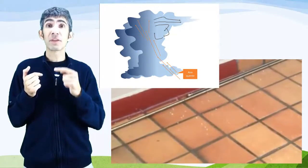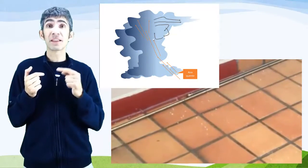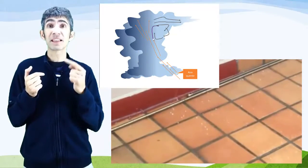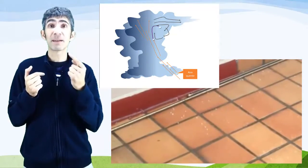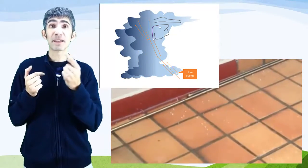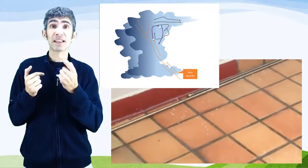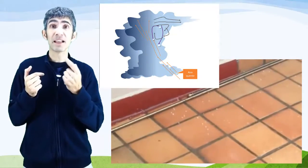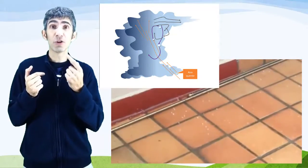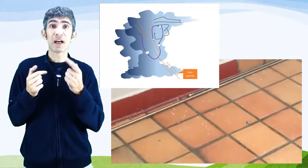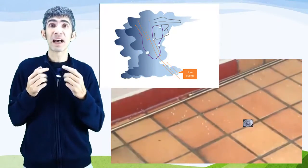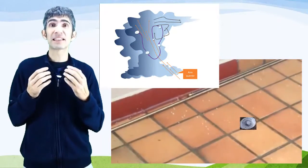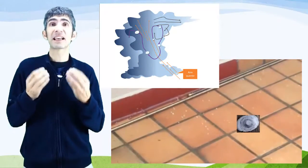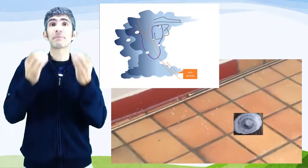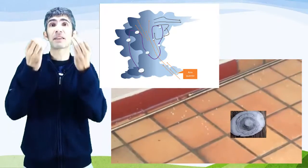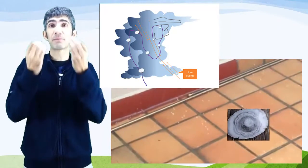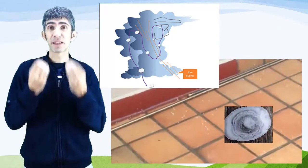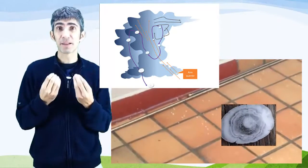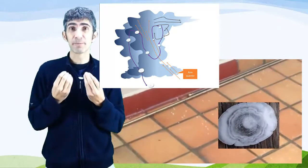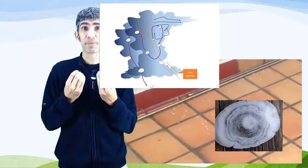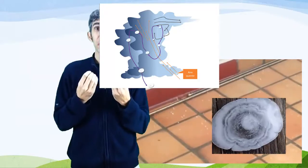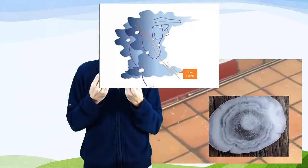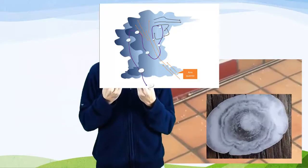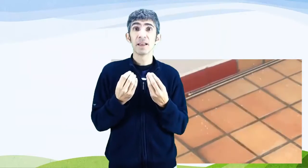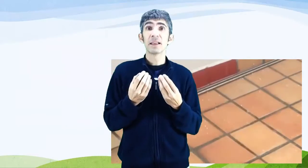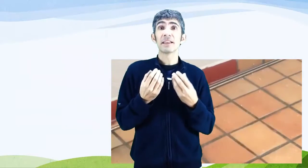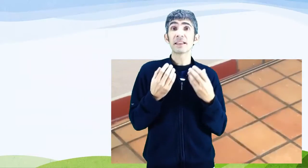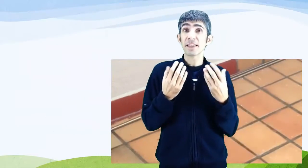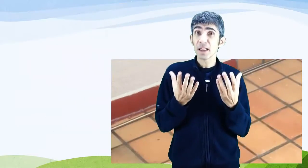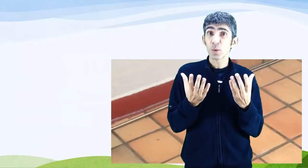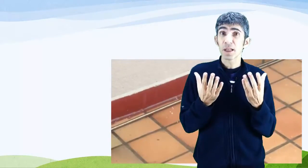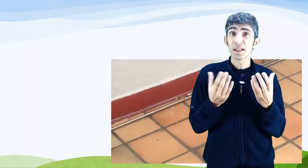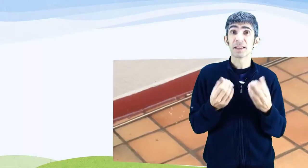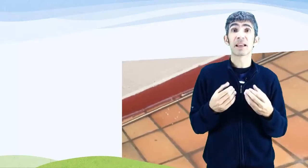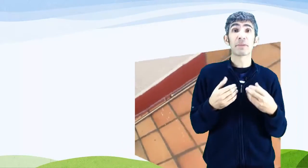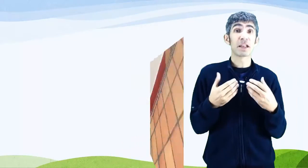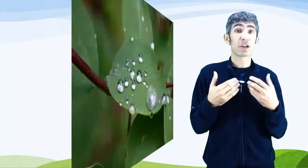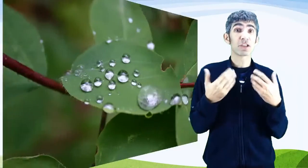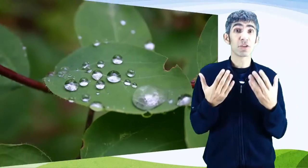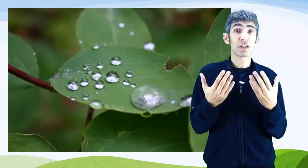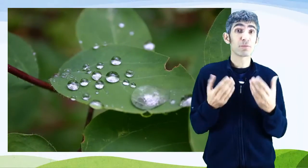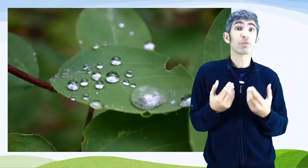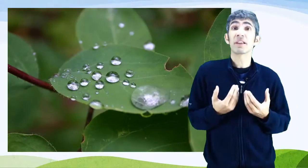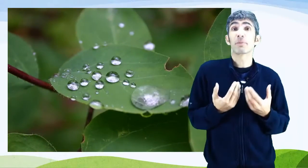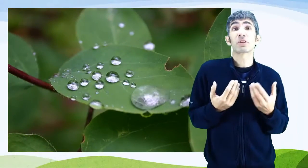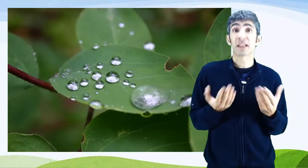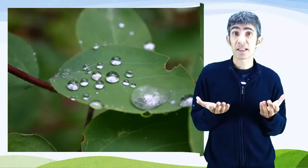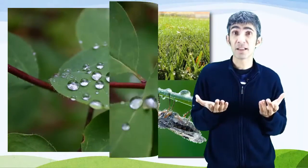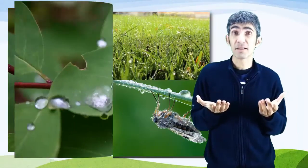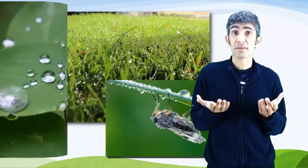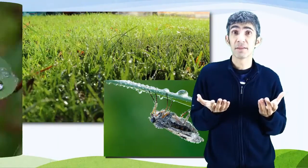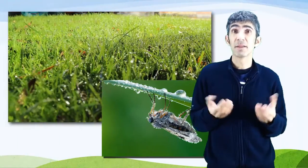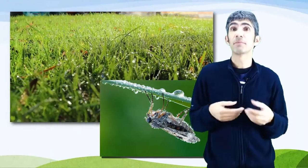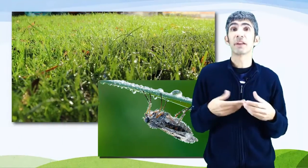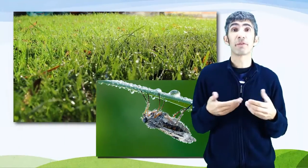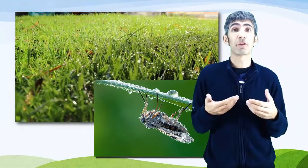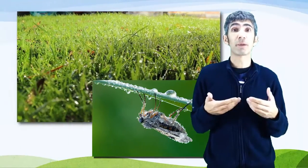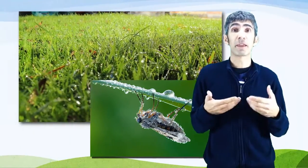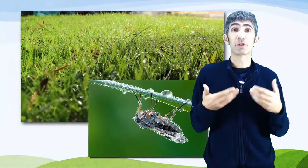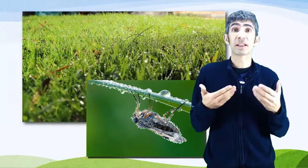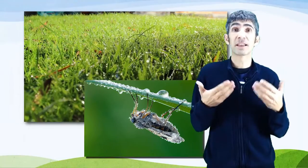distintas capas de hielo hasta que precipiten. Y este agua también en ocasiones puede depositarse. Viene en forma de gotas de